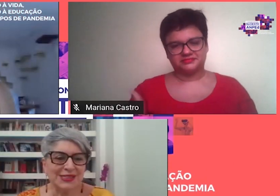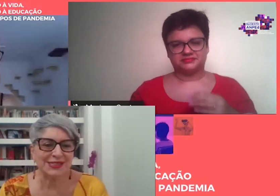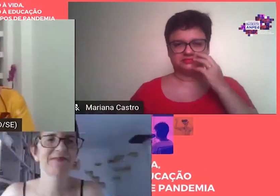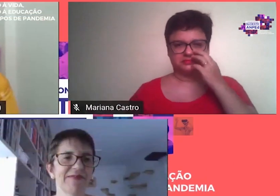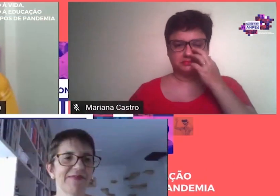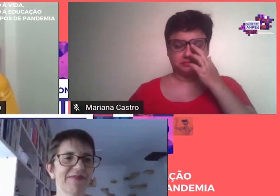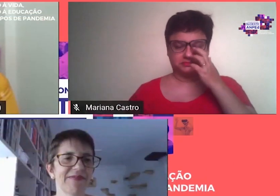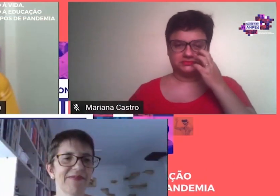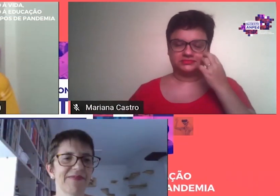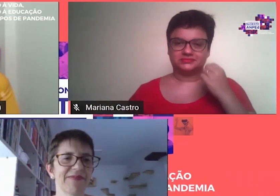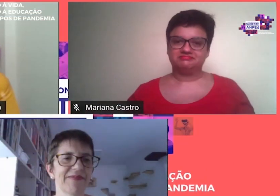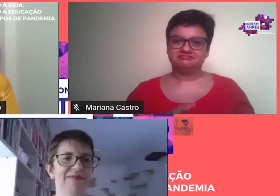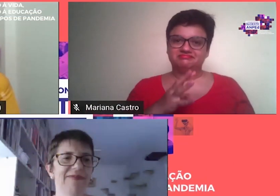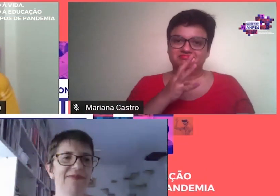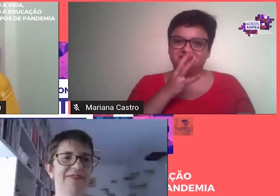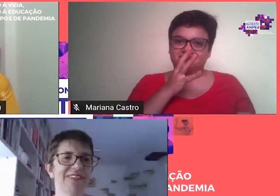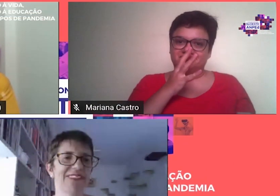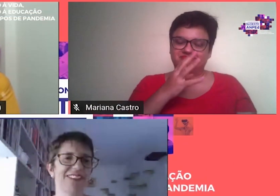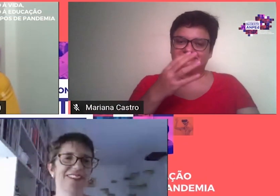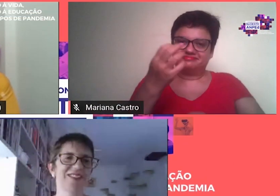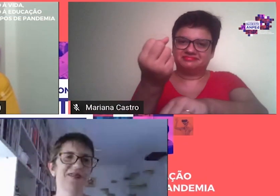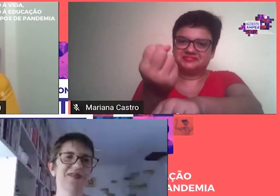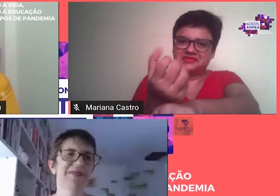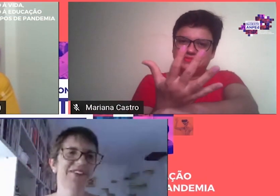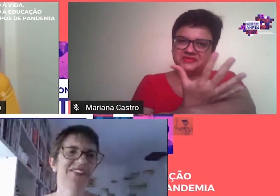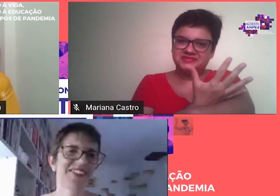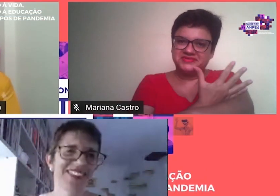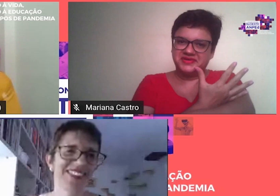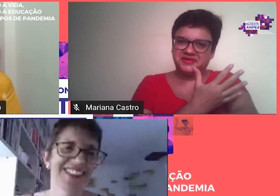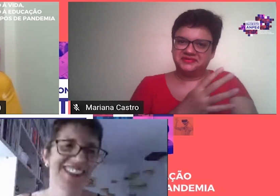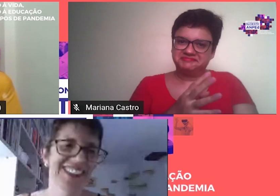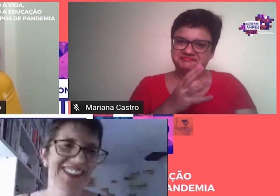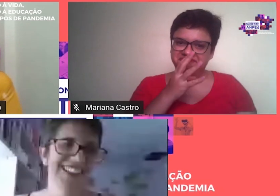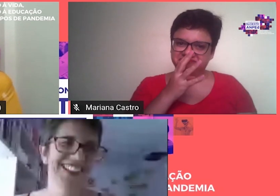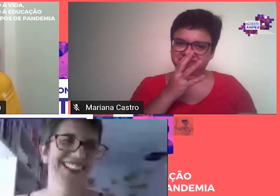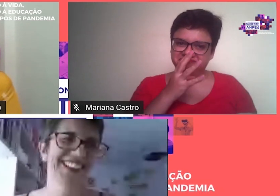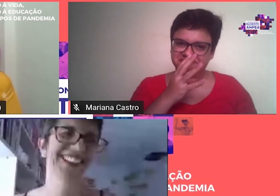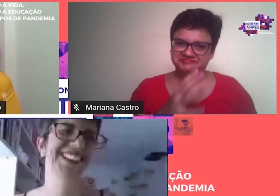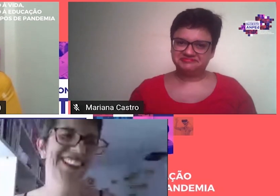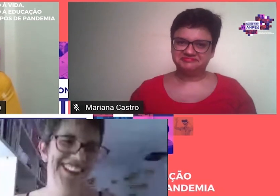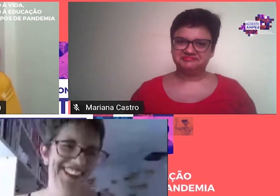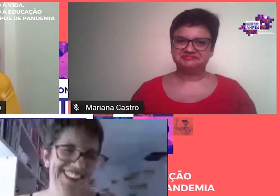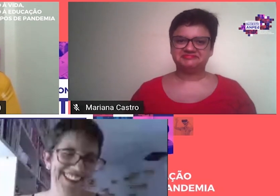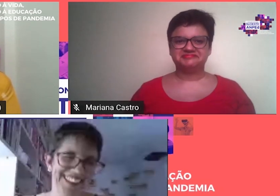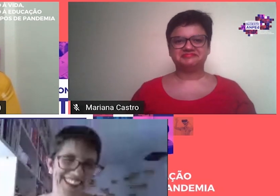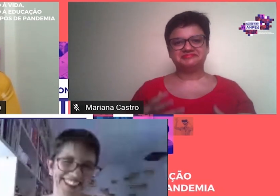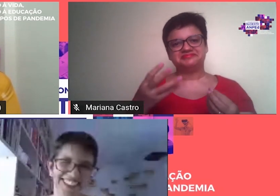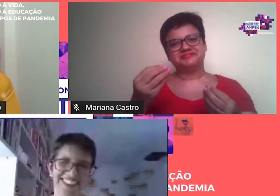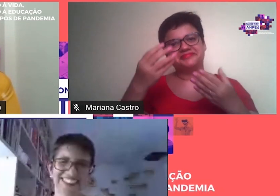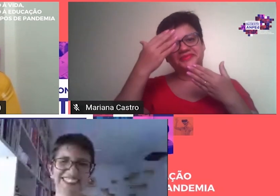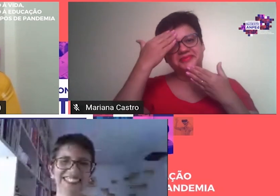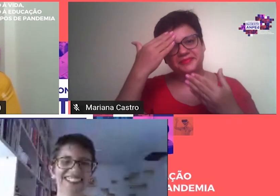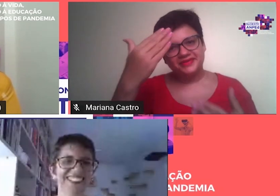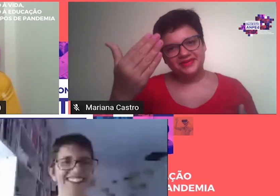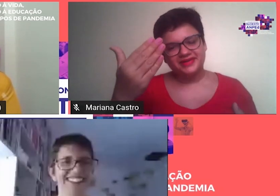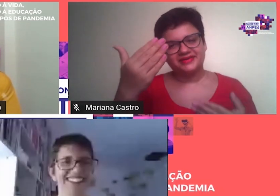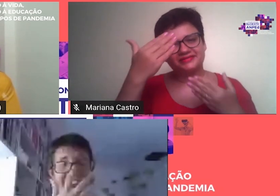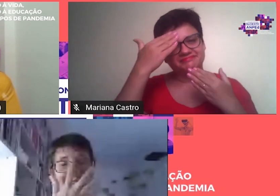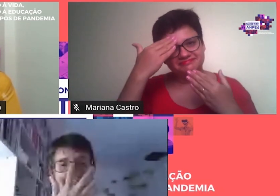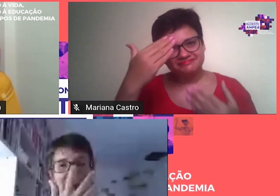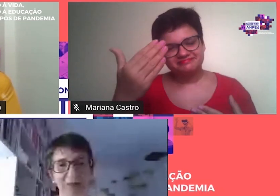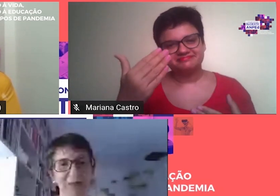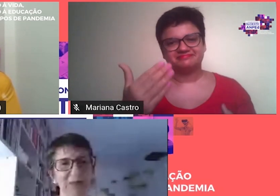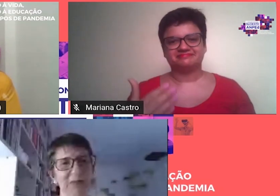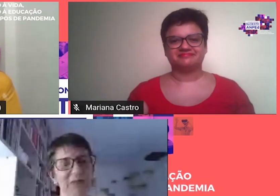Nossa, emocionei te ouvindo, Ana. Muito obrigada, muito obrigada em